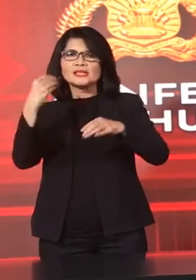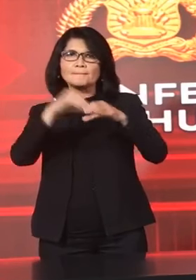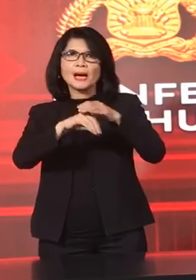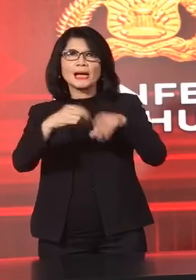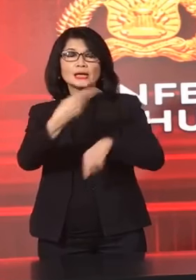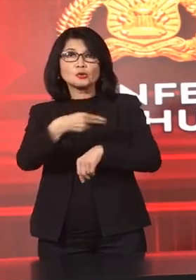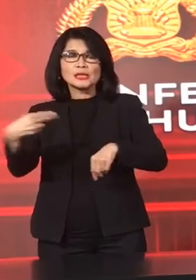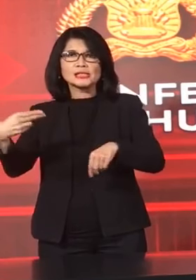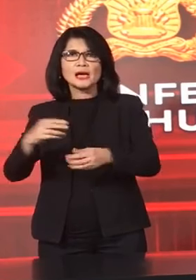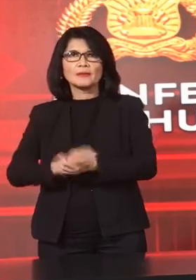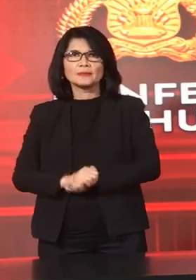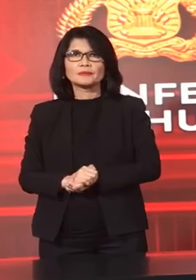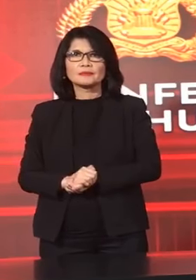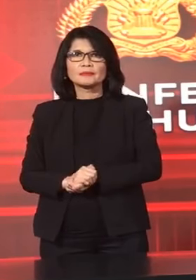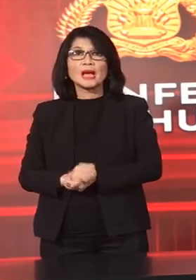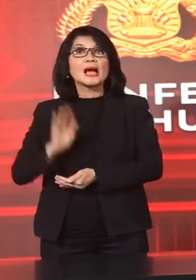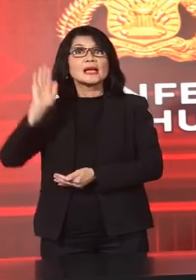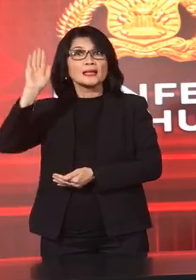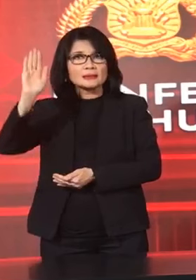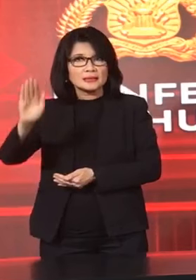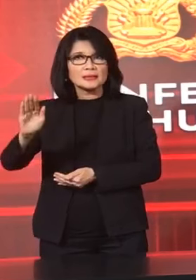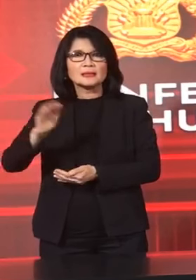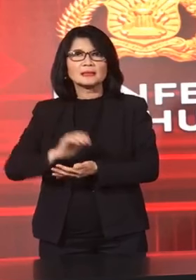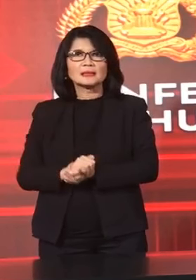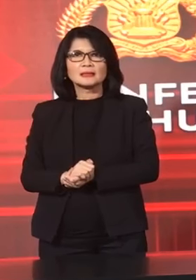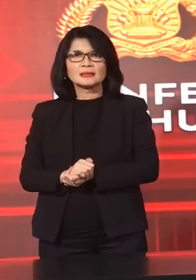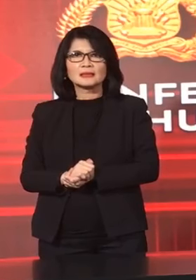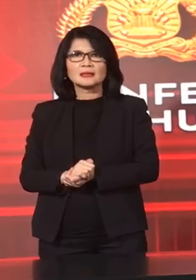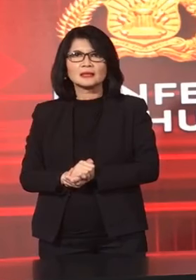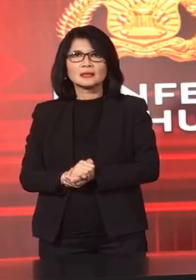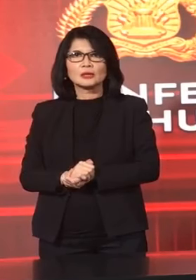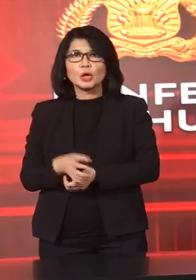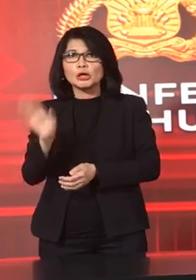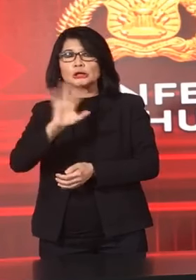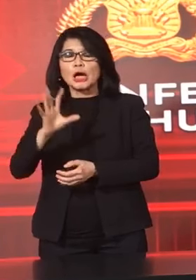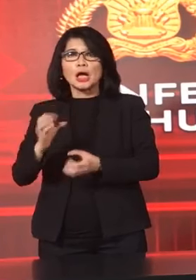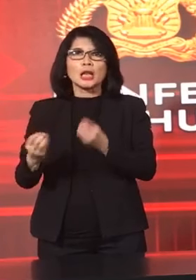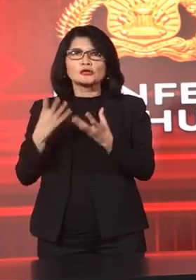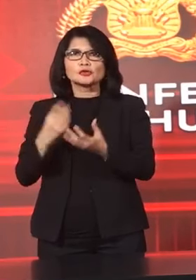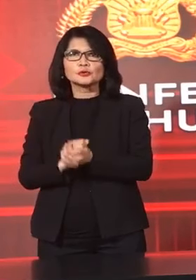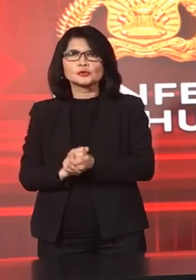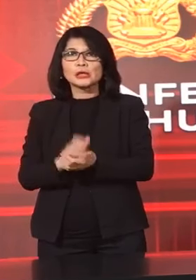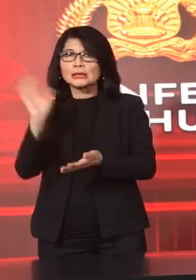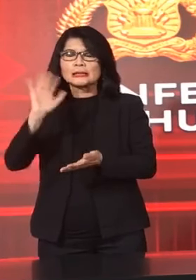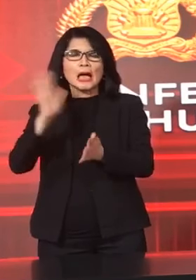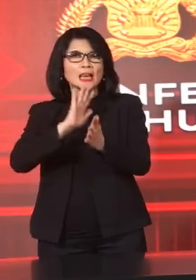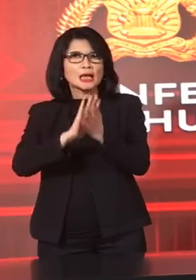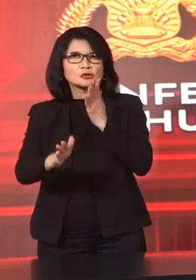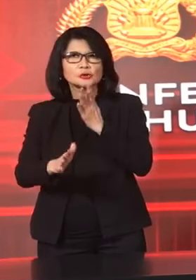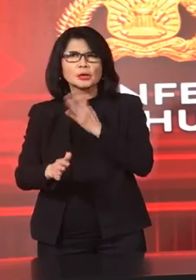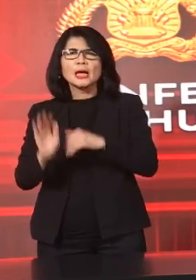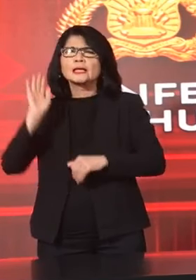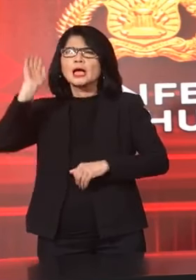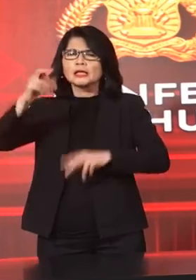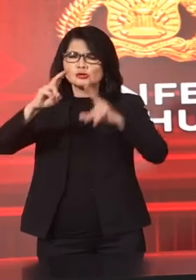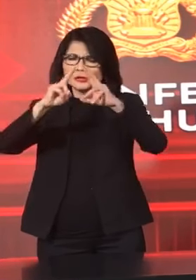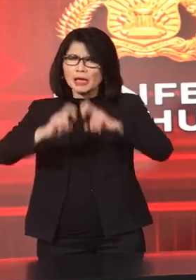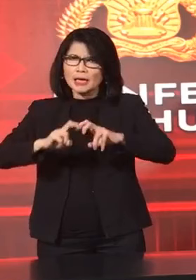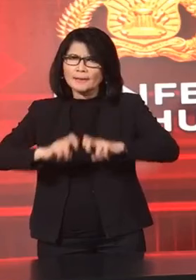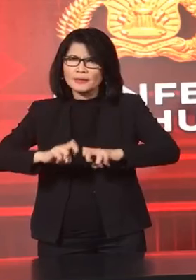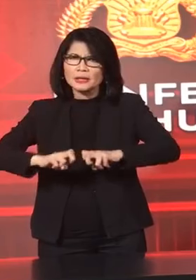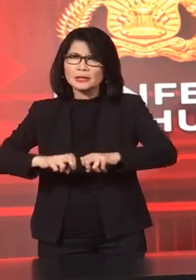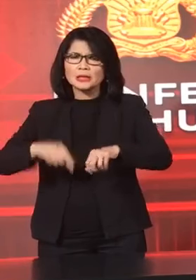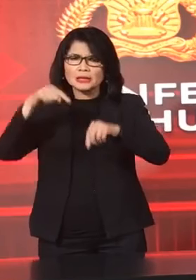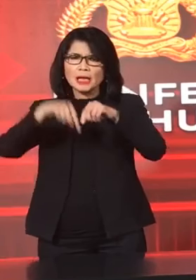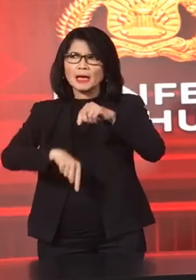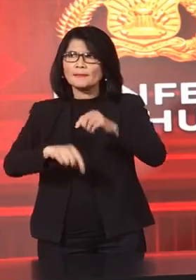Nanti Sejauh mana Ini kan tidak Ujuk-ujuk Tentunya Penyidik Akan mendalami dulu Hasilnya